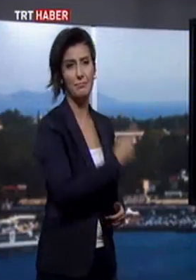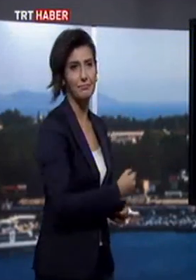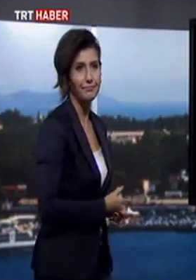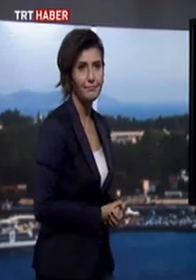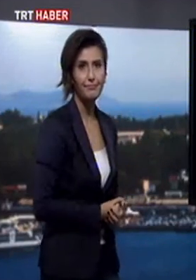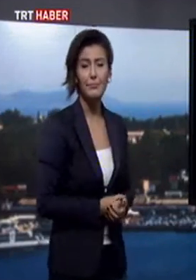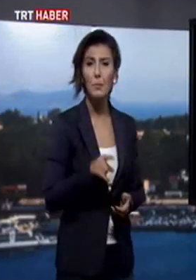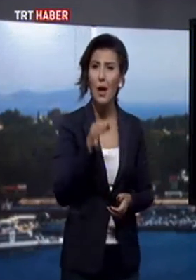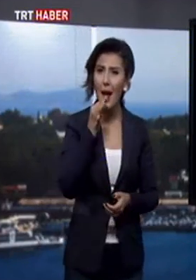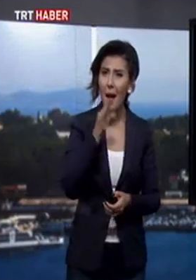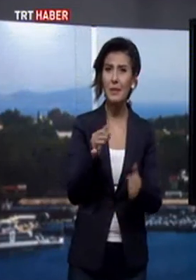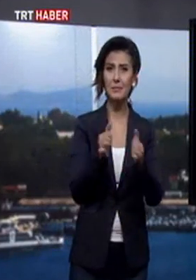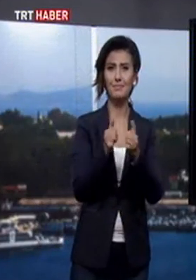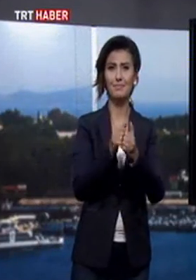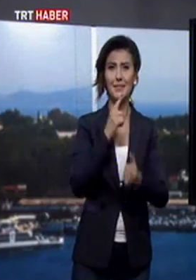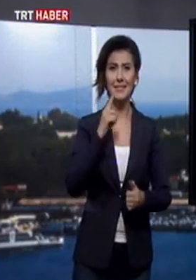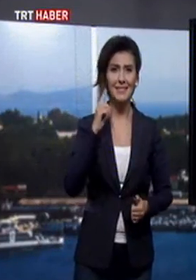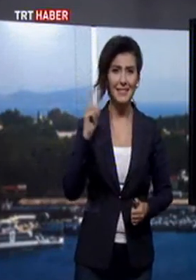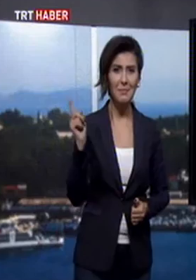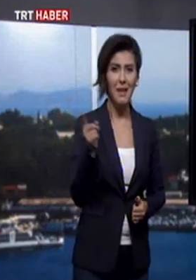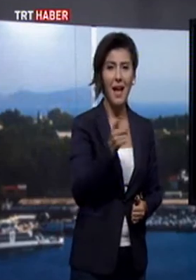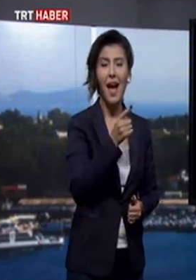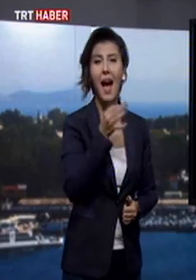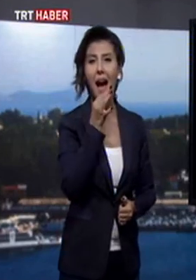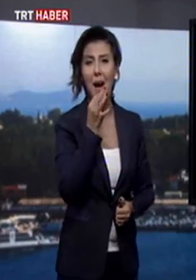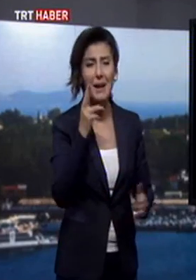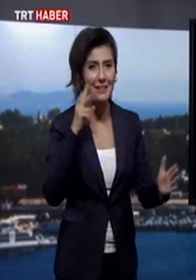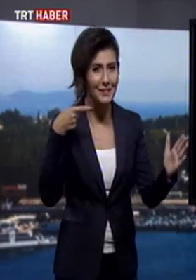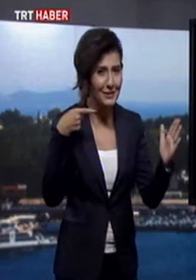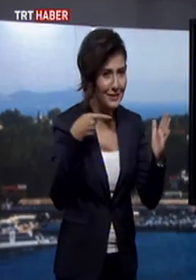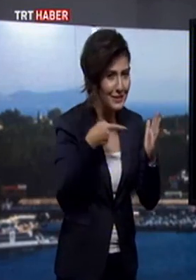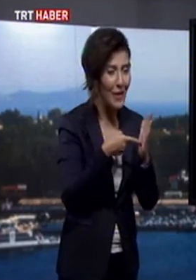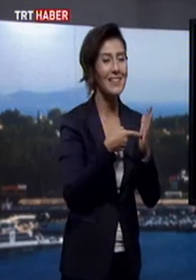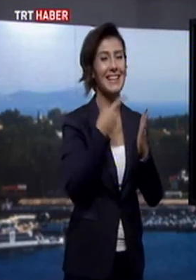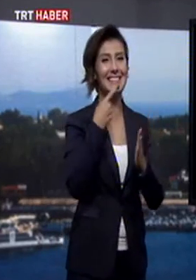Bu haberle birlikte işitme engelliler haber bültenimizde noktalıyoruz. Hoşçakalın.